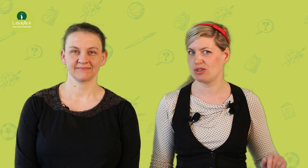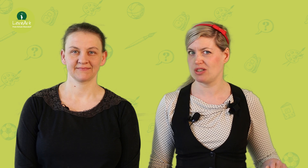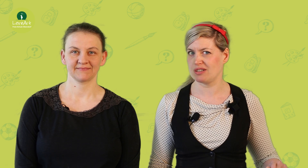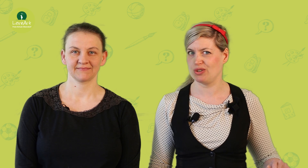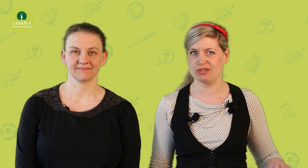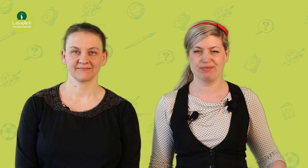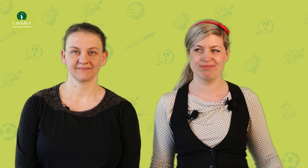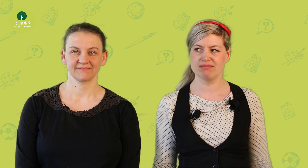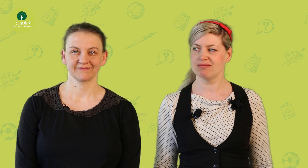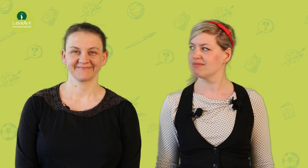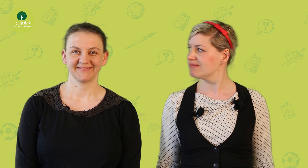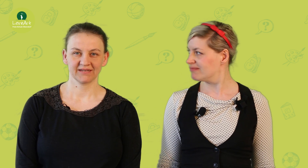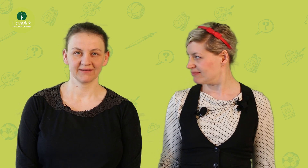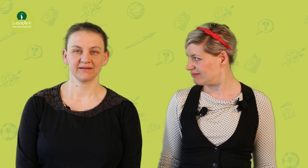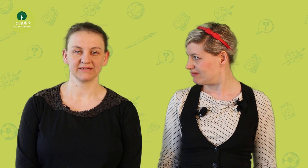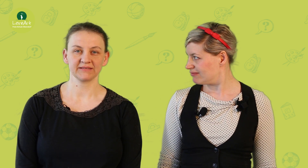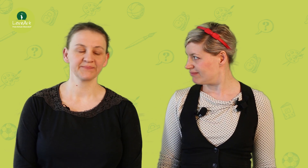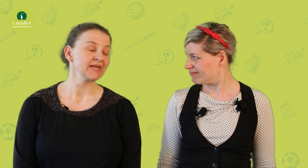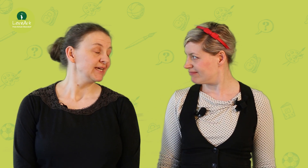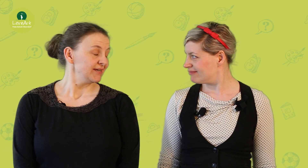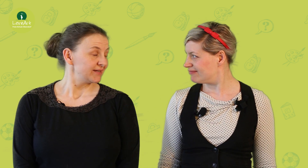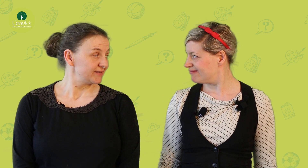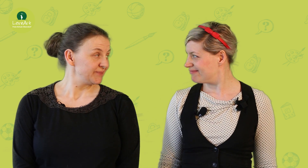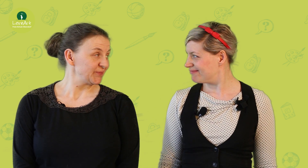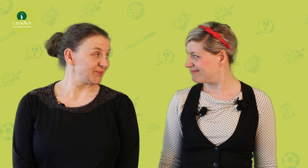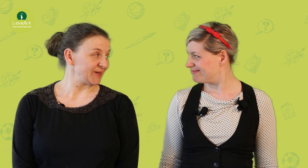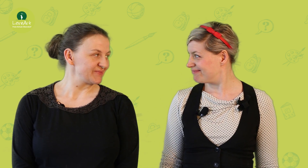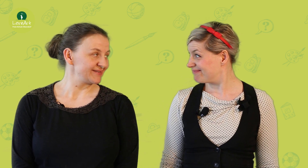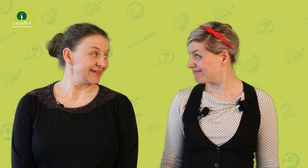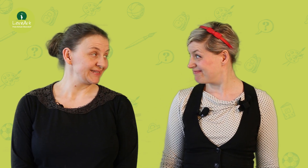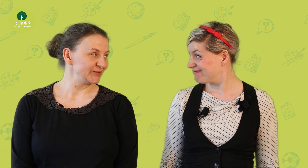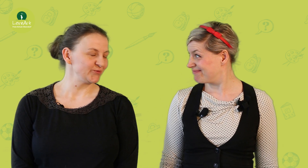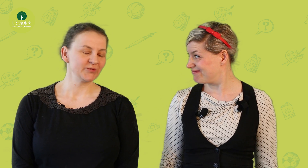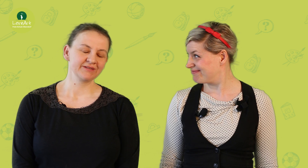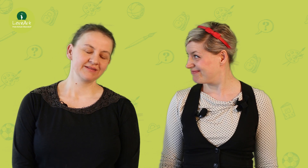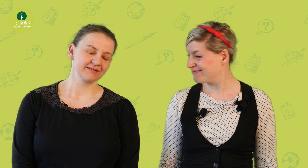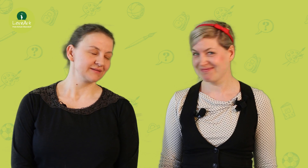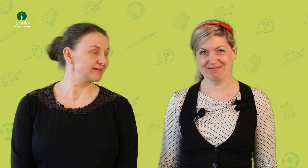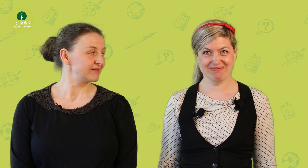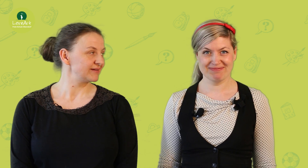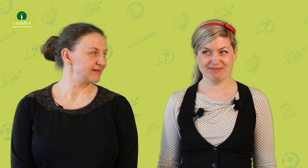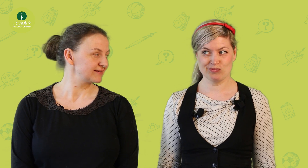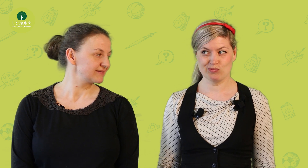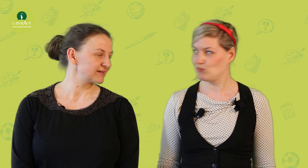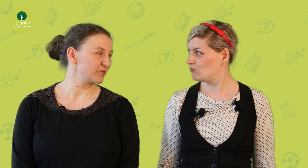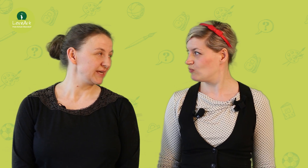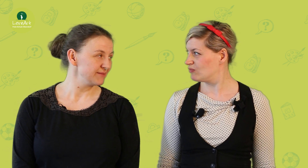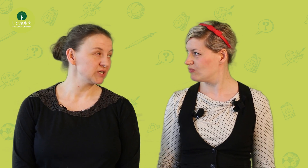gestalten könnt. Richtig. Beim Zeichnen würde ich ehrlich gesagt auch immer